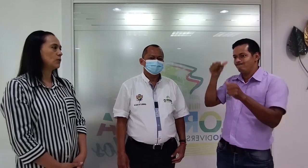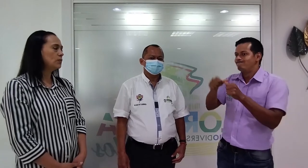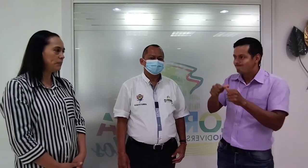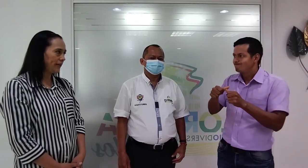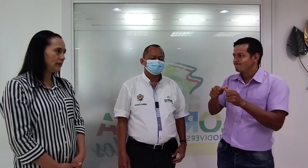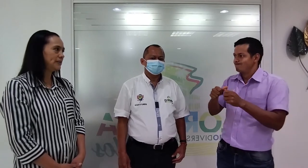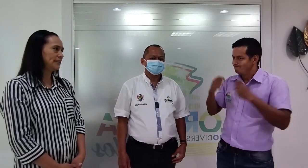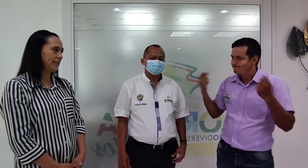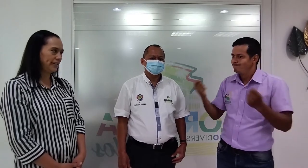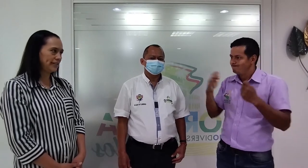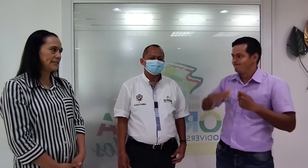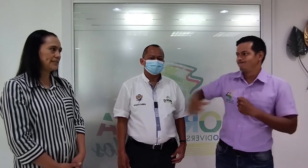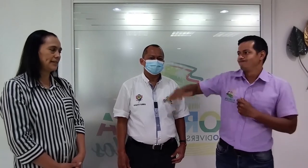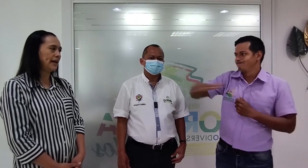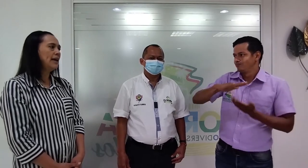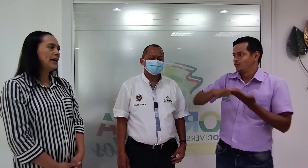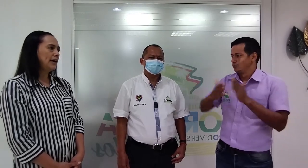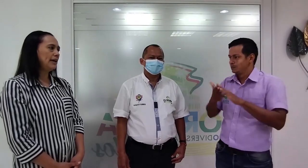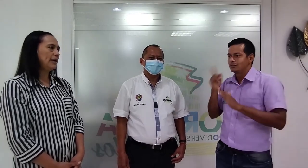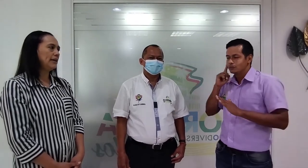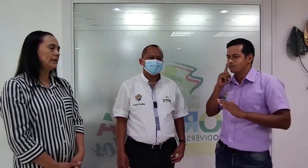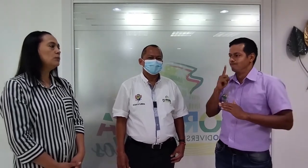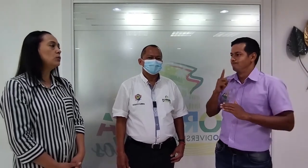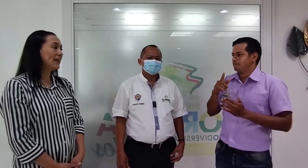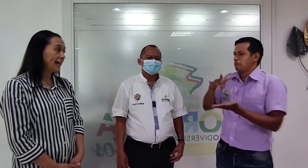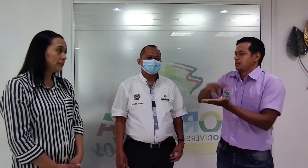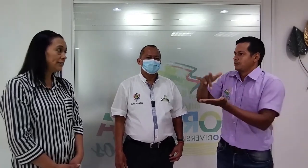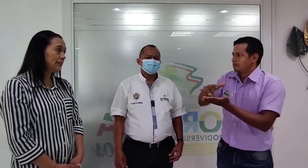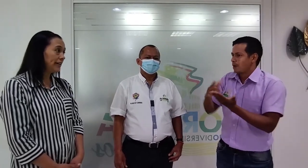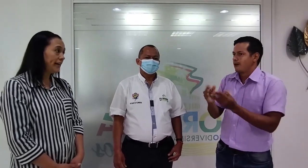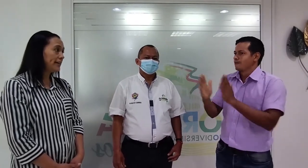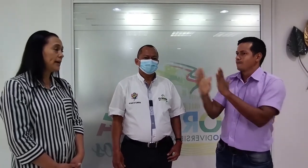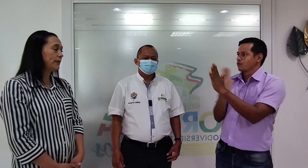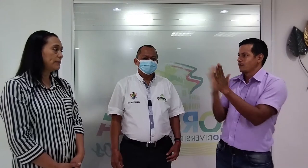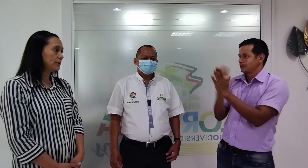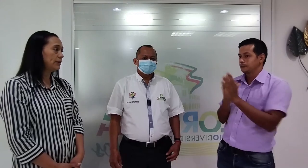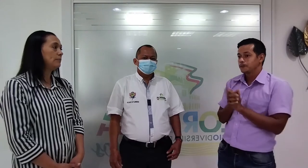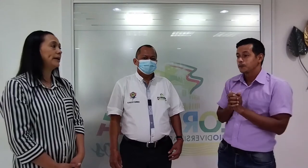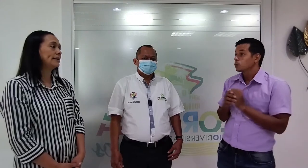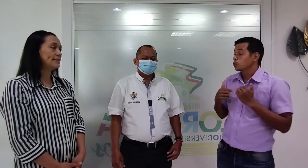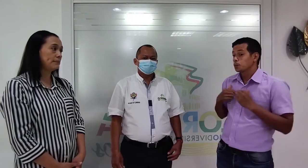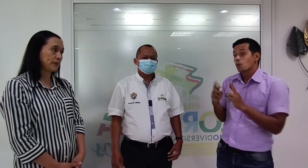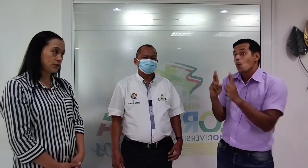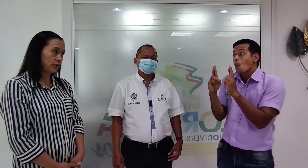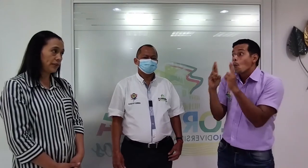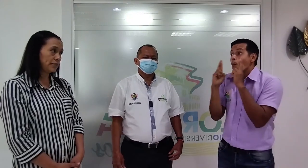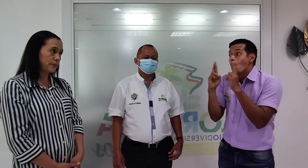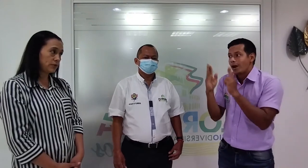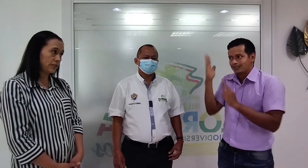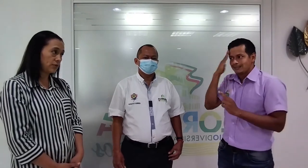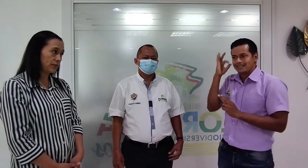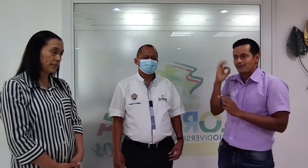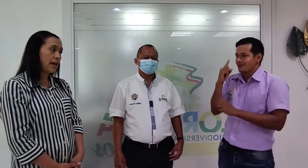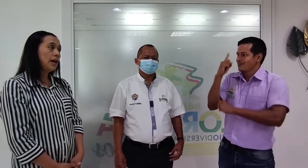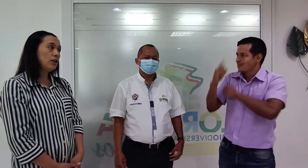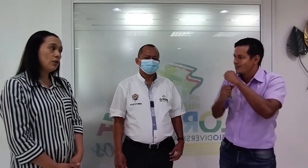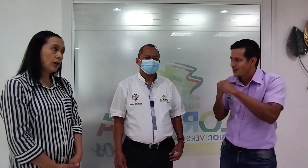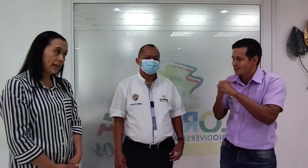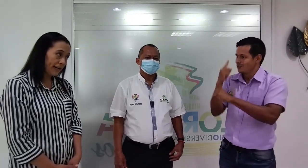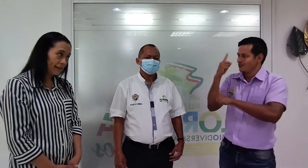cumpliendo esta ley, que se está divulgando esta ley y ha permitido la participación de las personas solas. Y ojalá